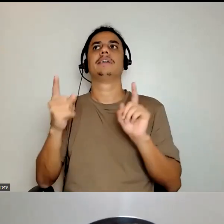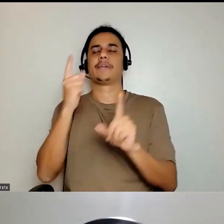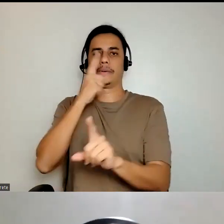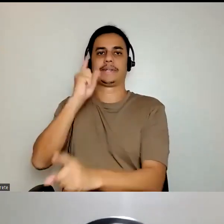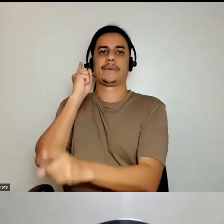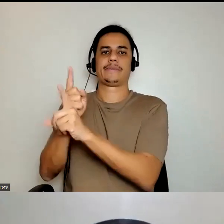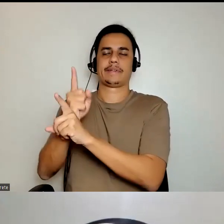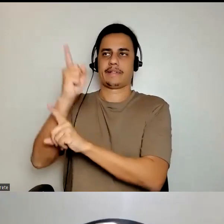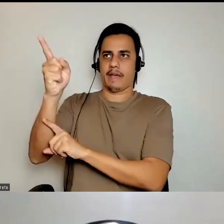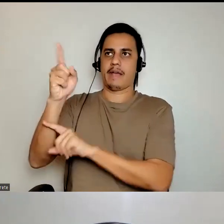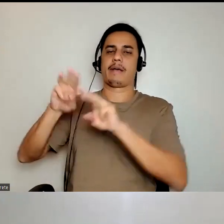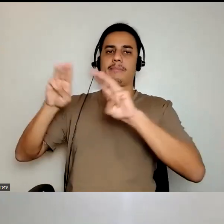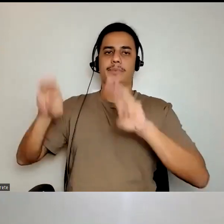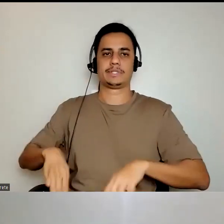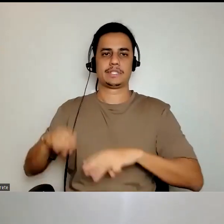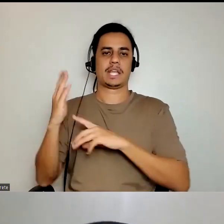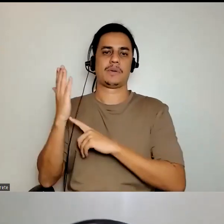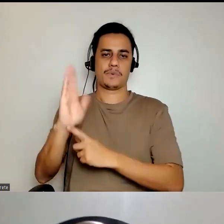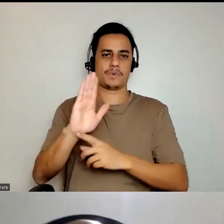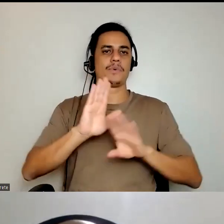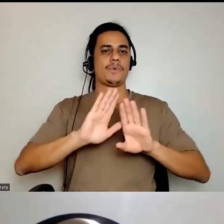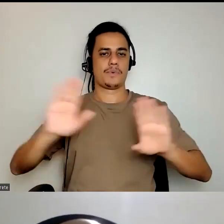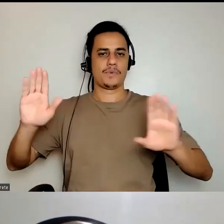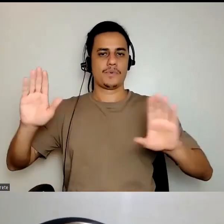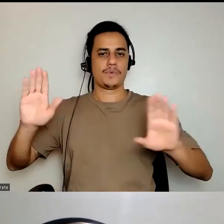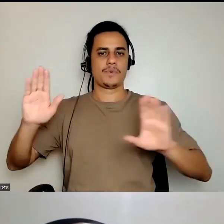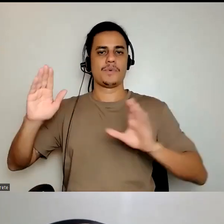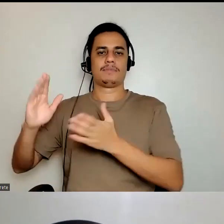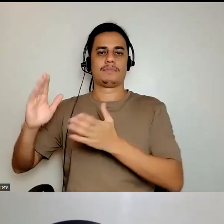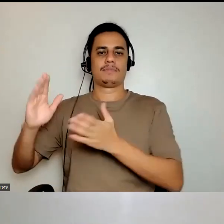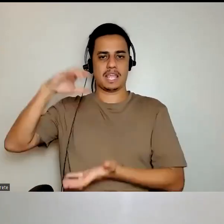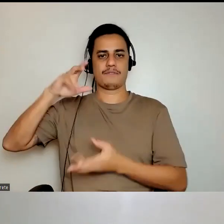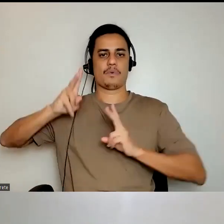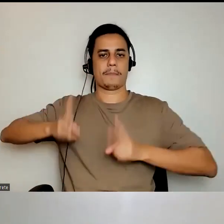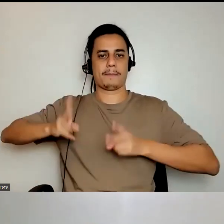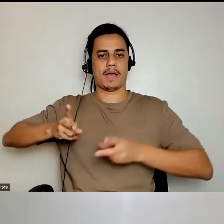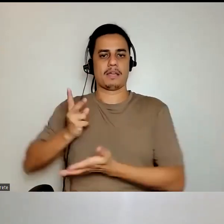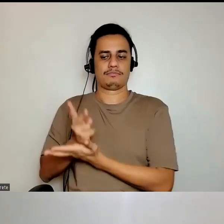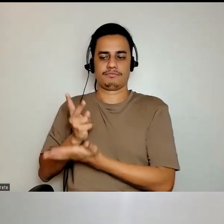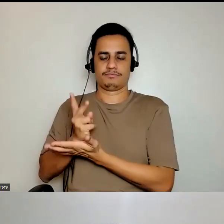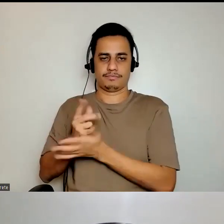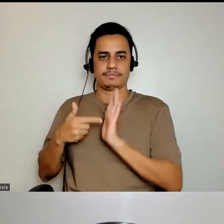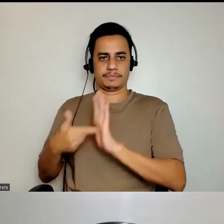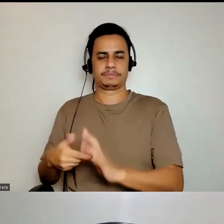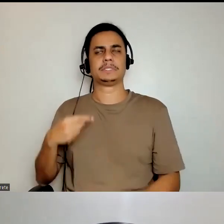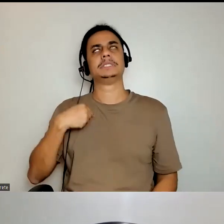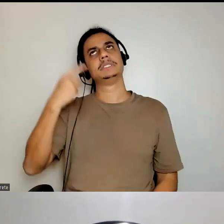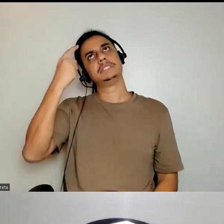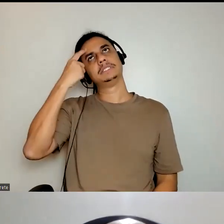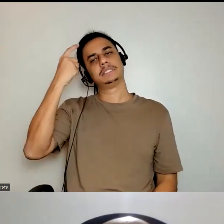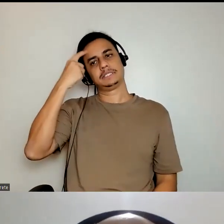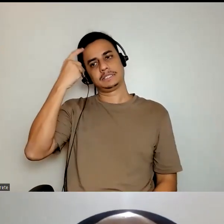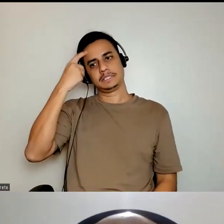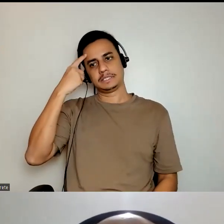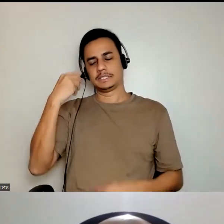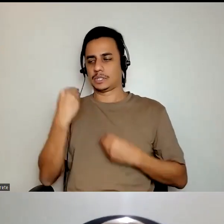suas exposições de longa duração, nos seus acervos permanentes. e aí eu queria, assim, eu fico sempre pensando, assim, né, nesses